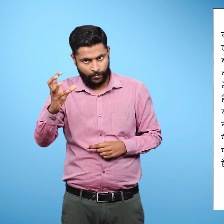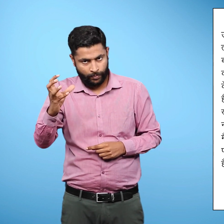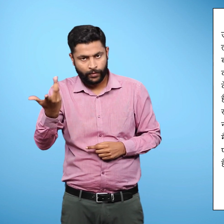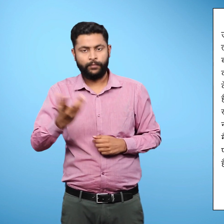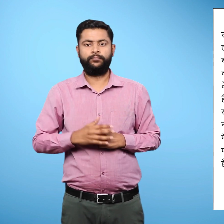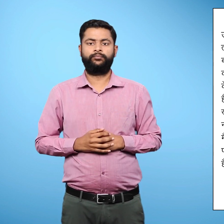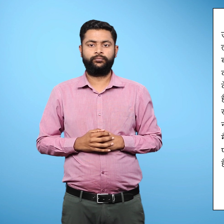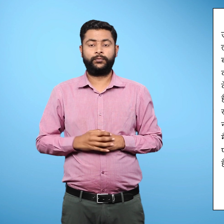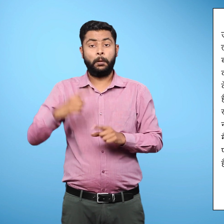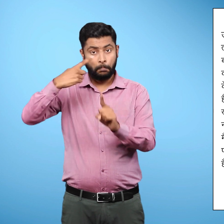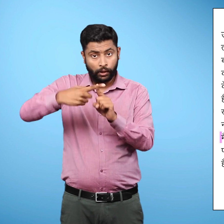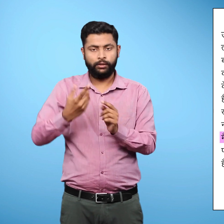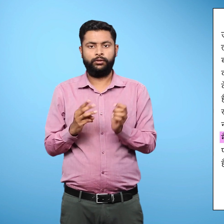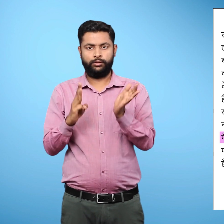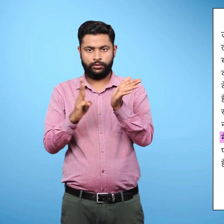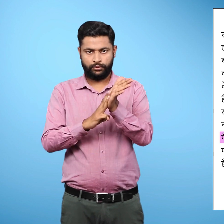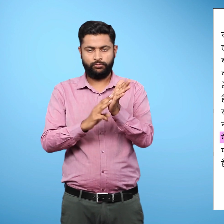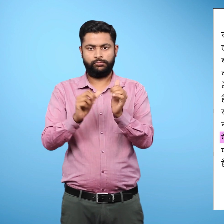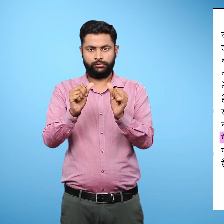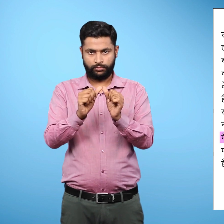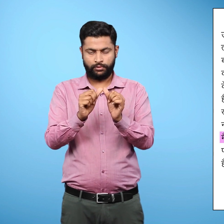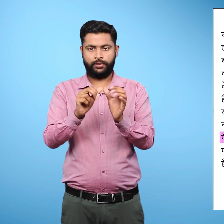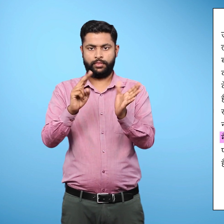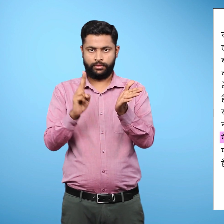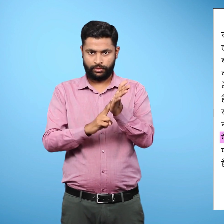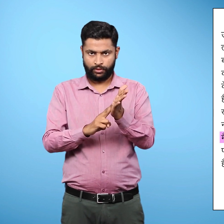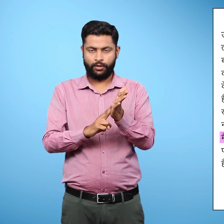कोईला तथा मैंगनीज के बहुत बड़े भंडार पाए जाते